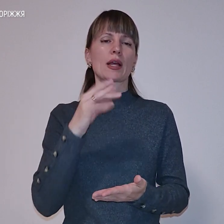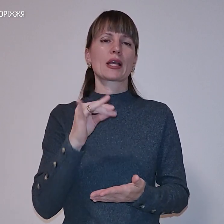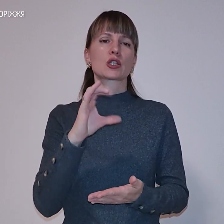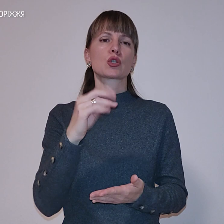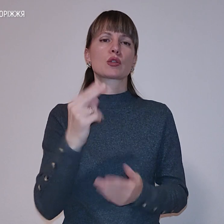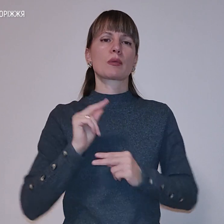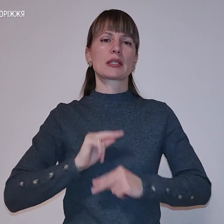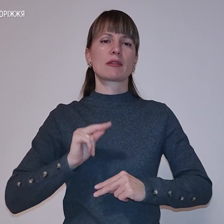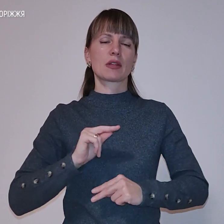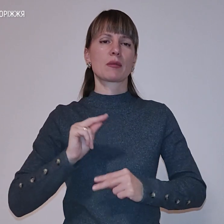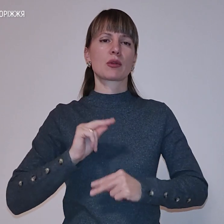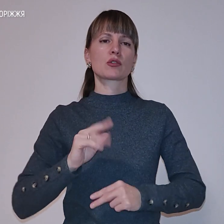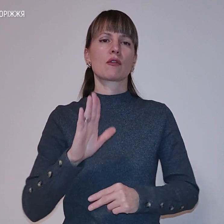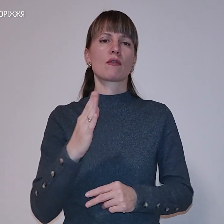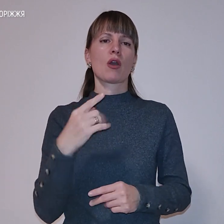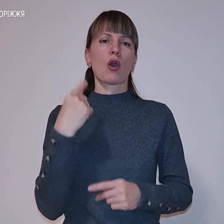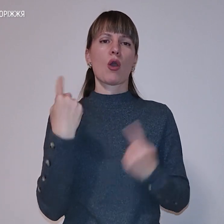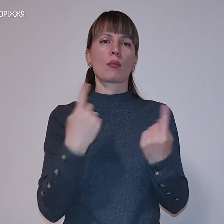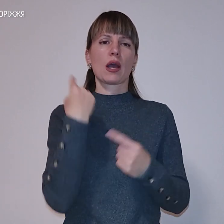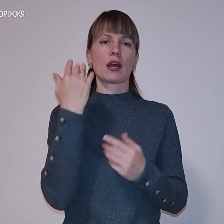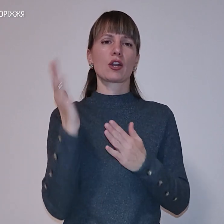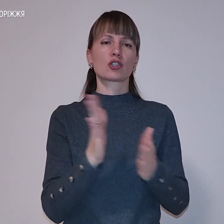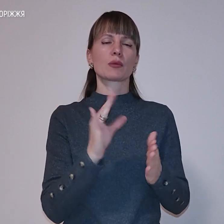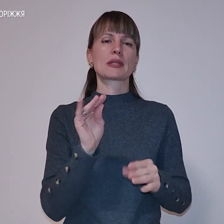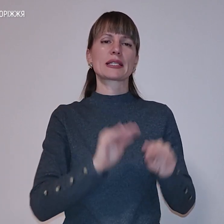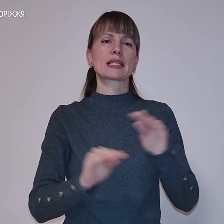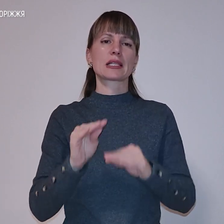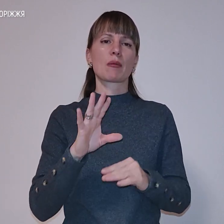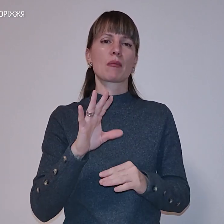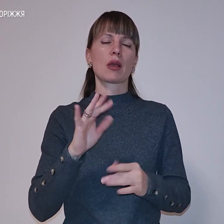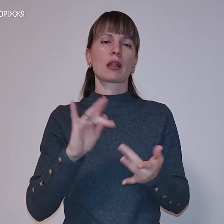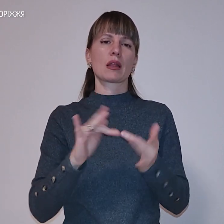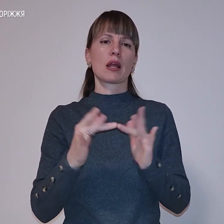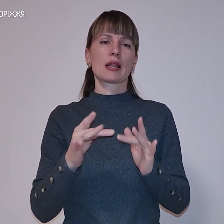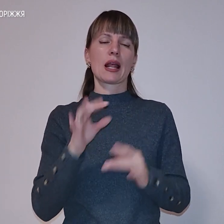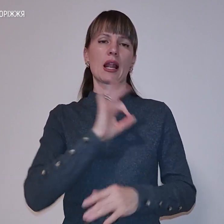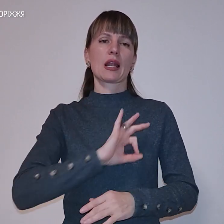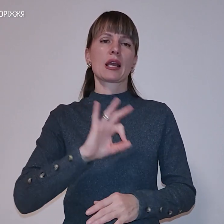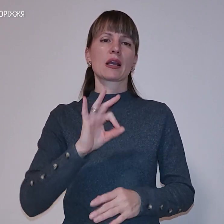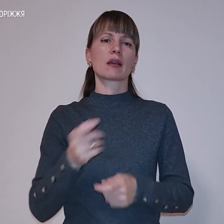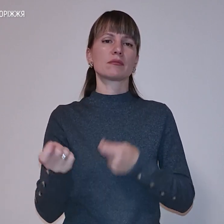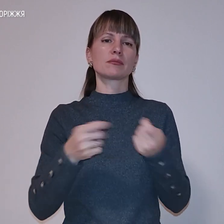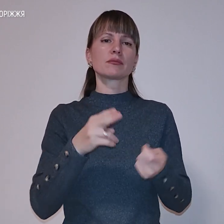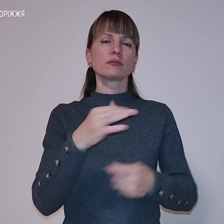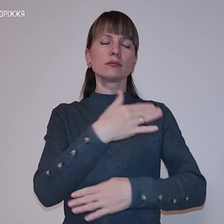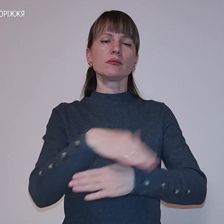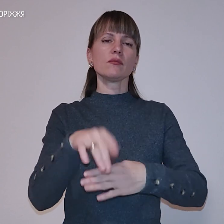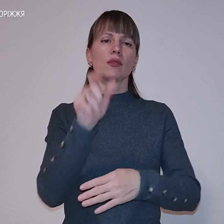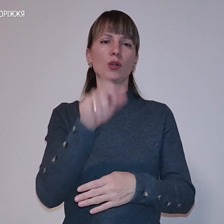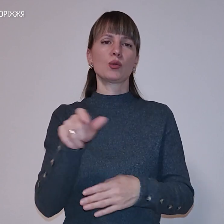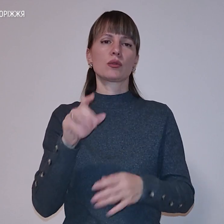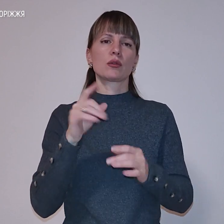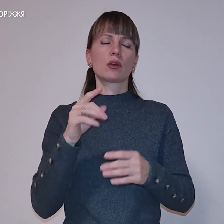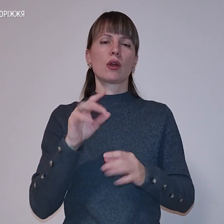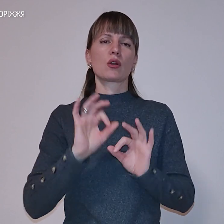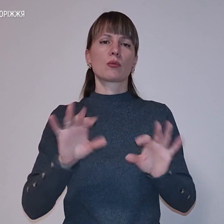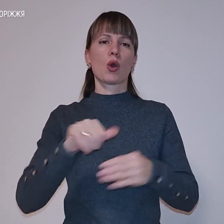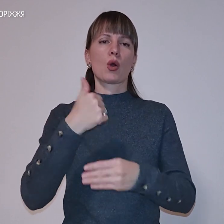працівники працюють в очному режимі та в системі онлайн. Ліки розвозять по адресах клієнтів, розповідає голова правління Запорізького